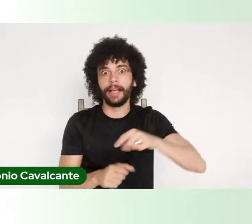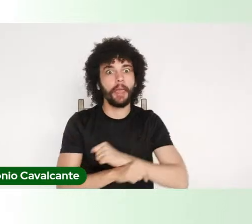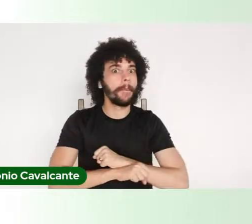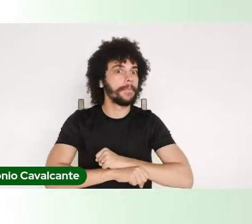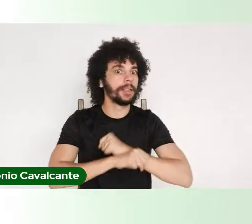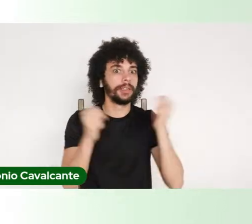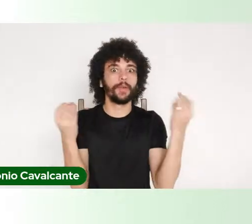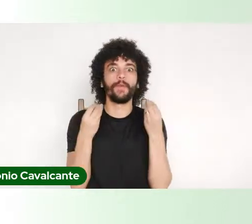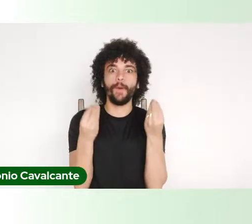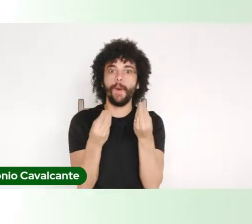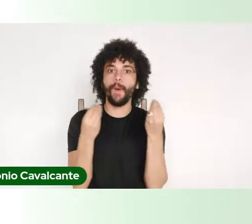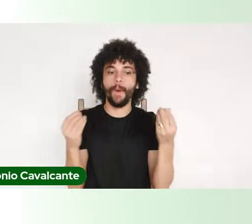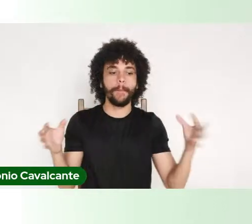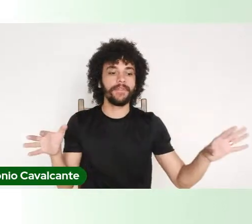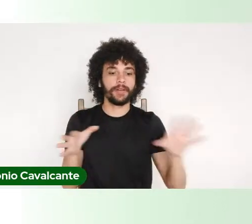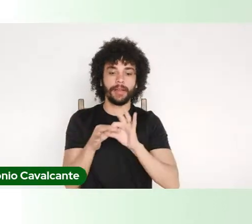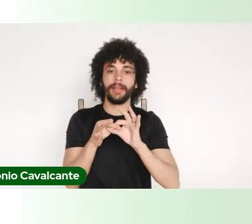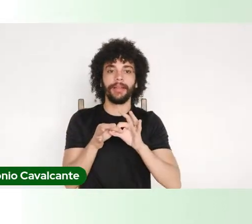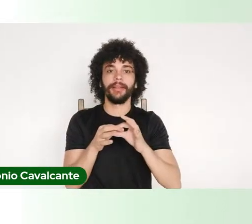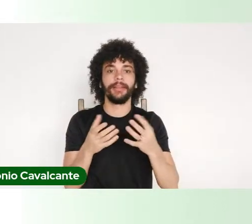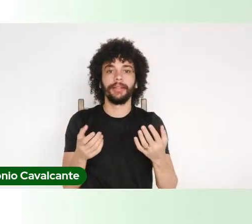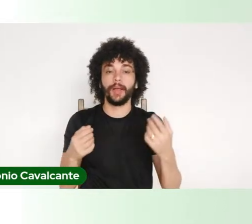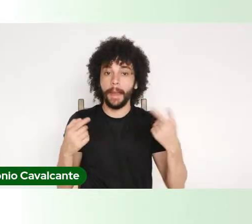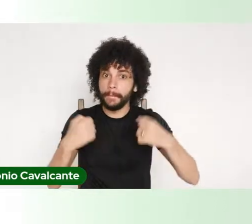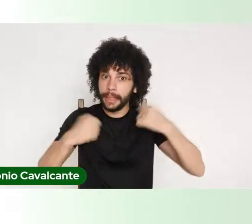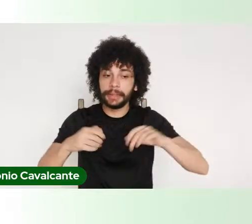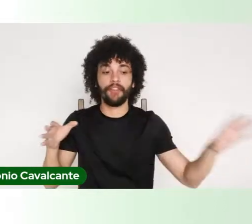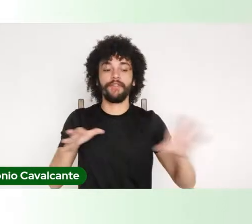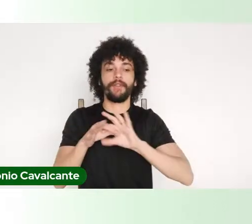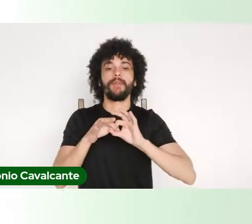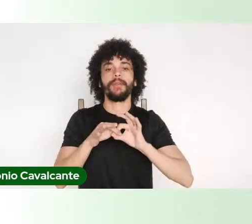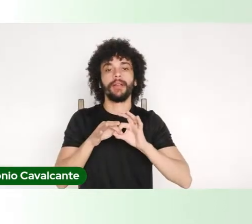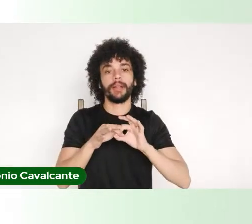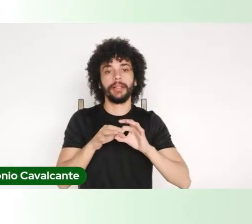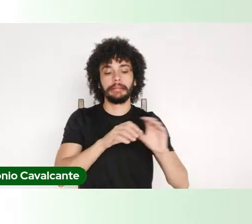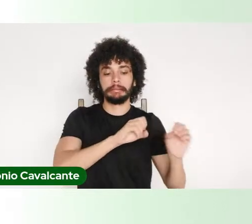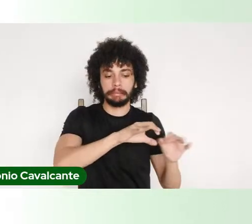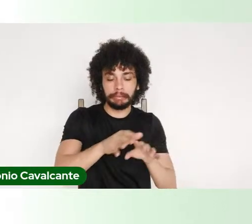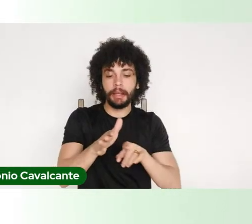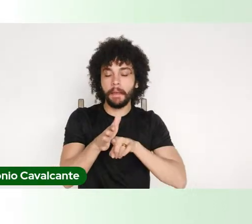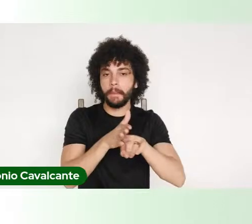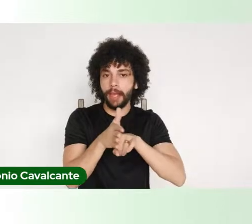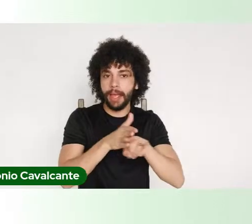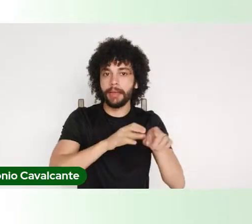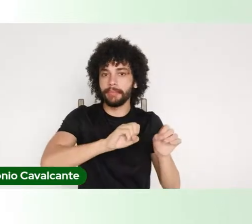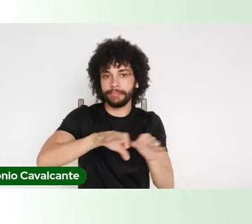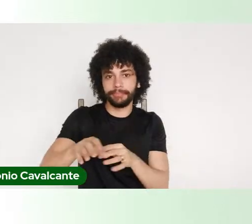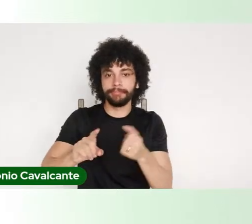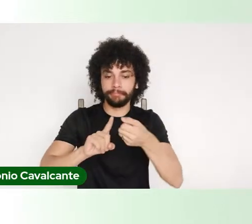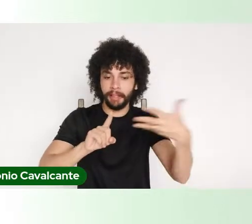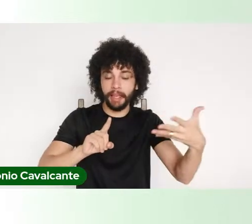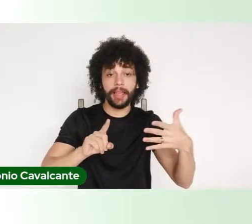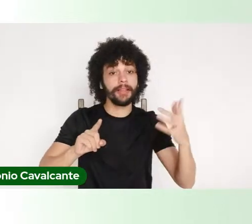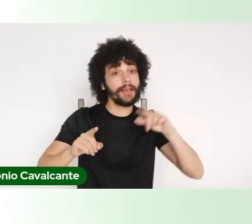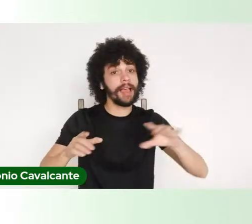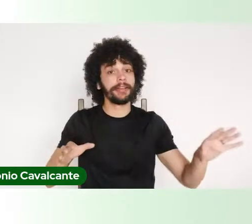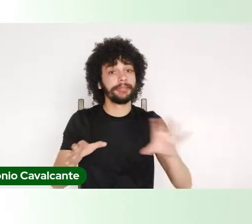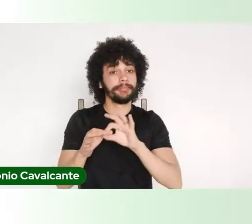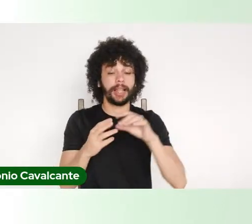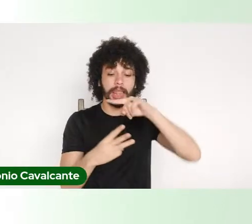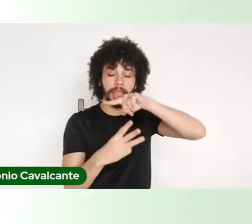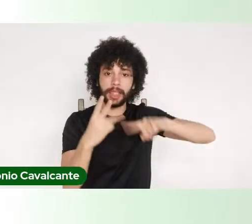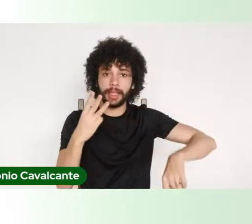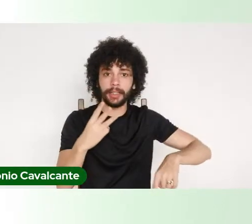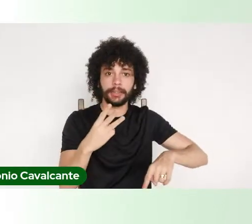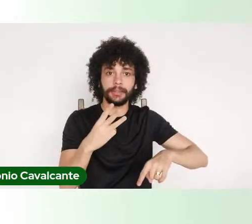desvincular a pesquisa de extensão e de ensino. Esse tripé tem que estar cada